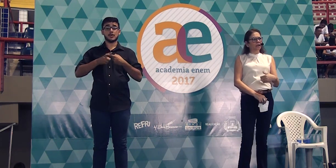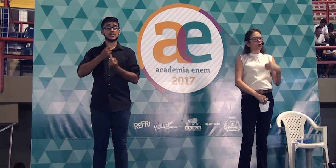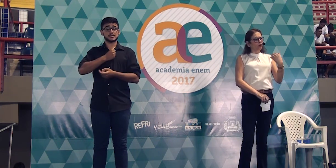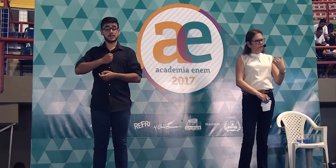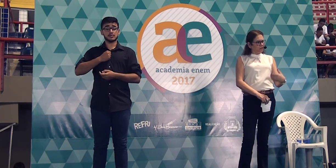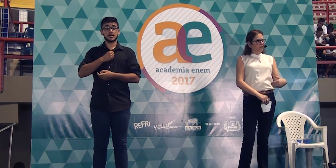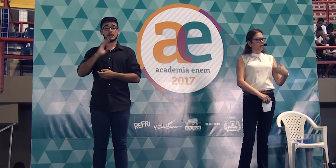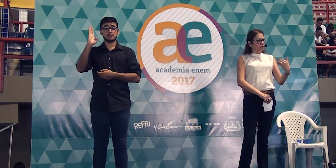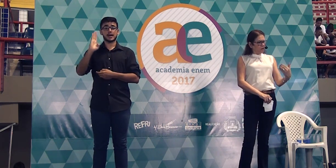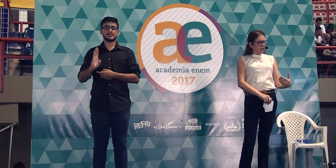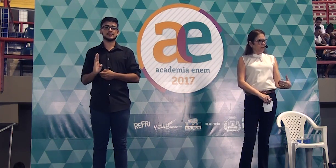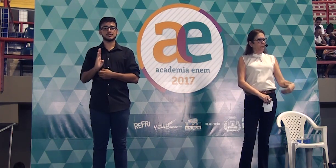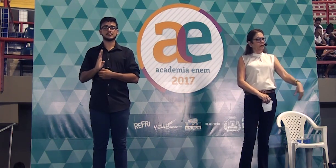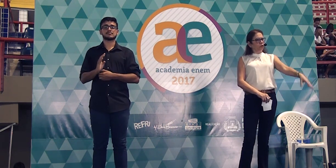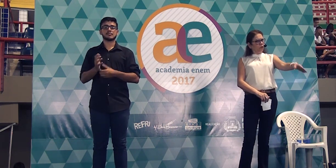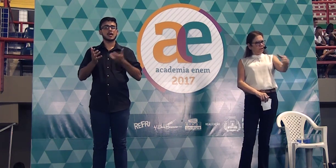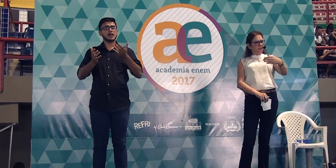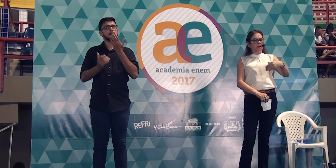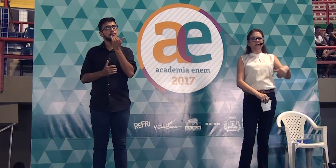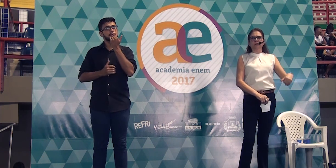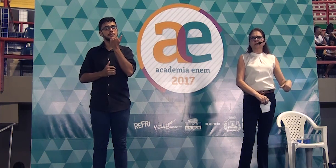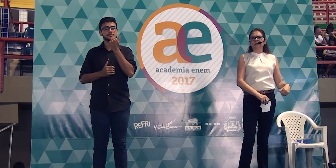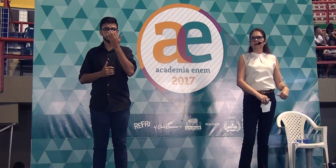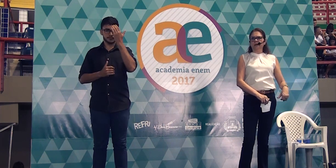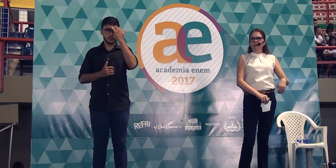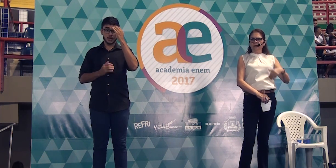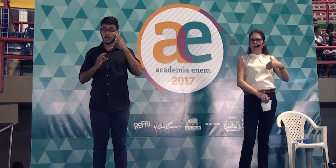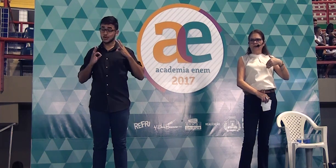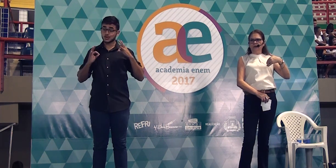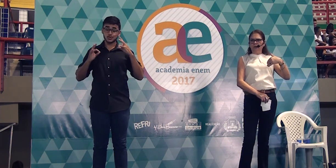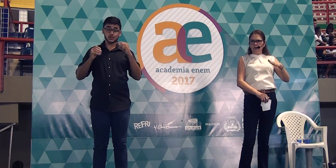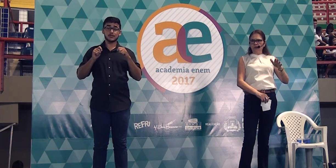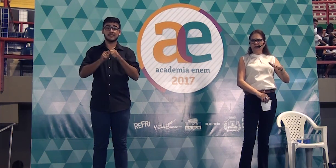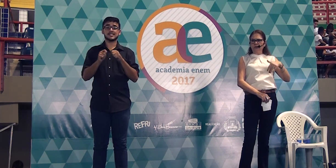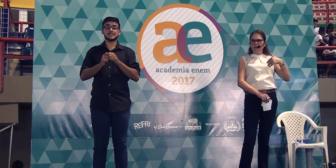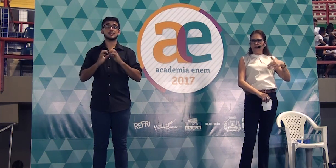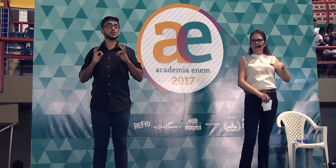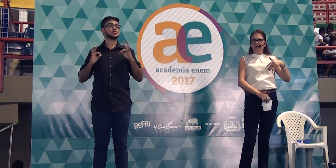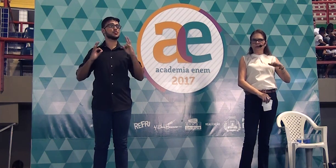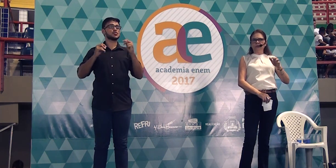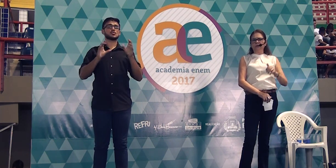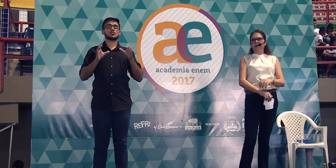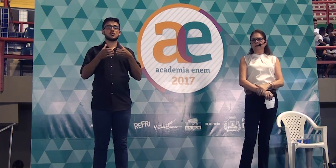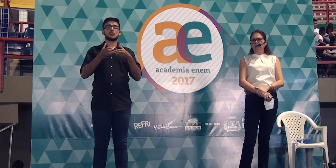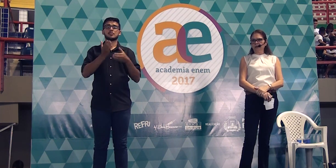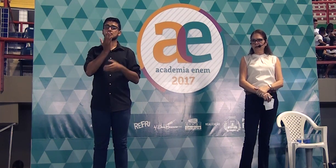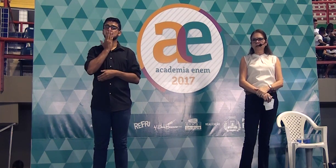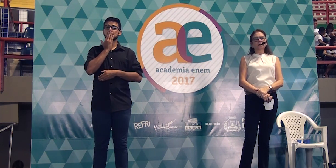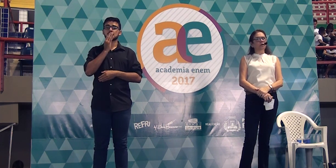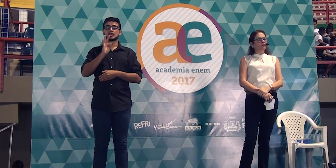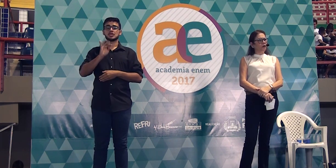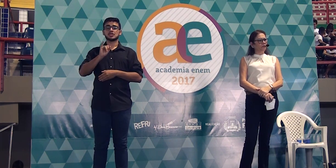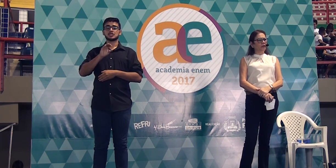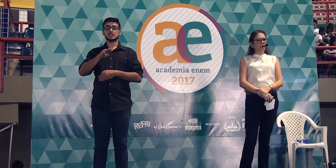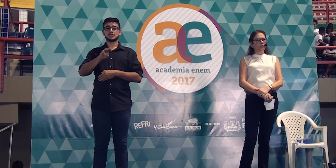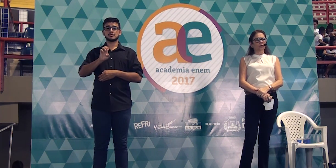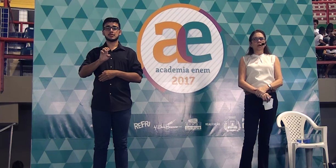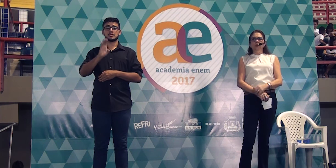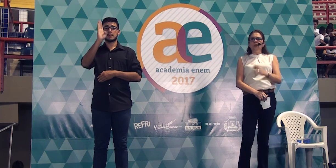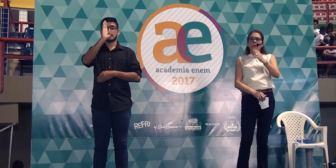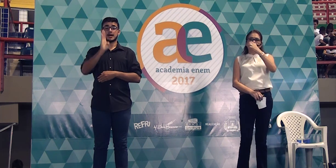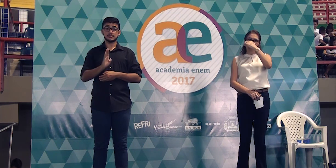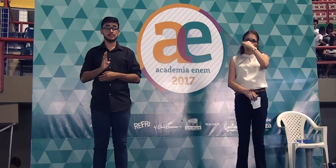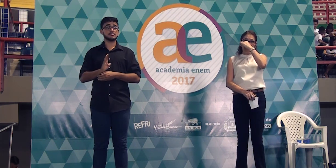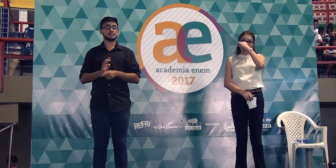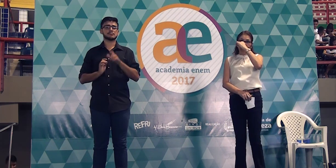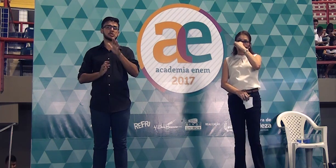ele queria e houve essa feijoada para toda a seleção brasileira. A mãe dele levou em grande quantidade o feijão e os ingredientes e foi feito